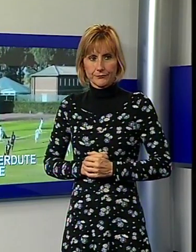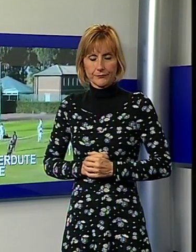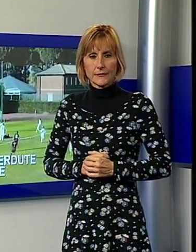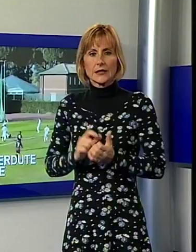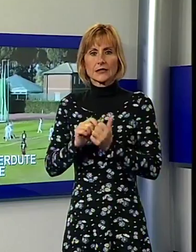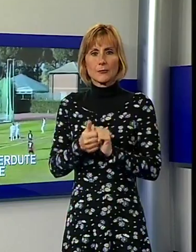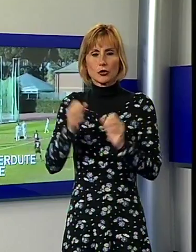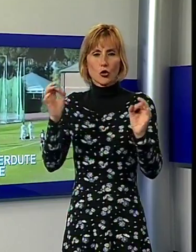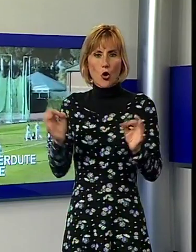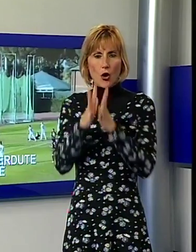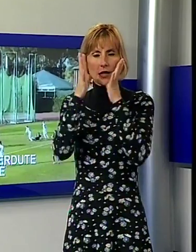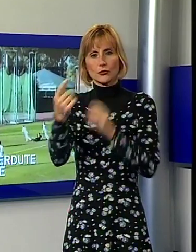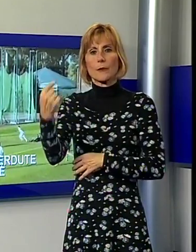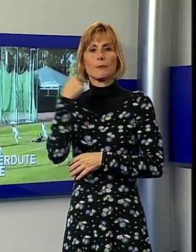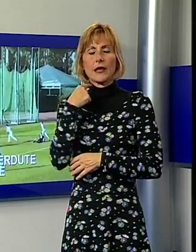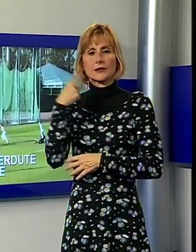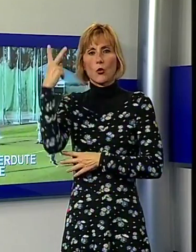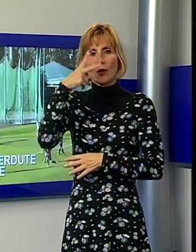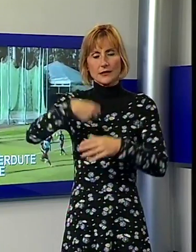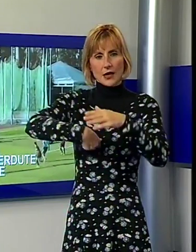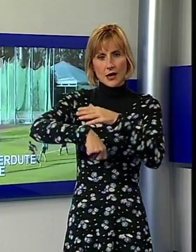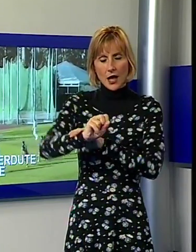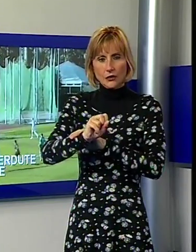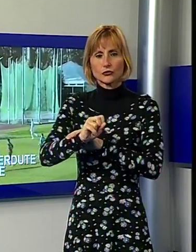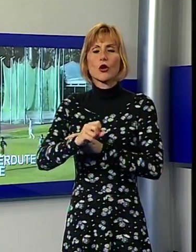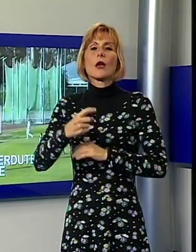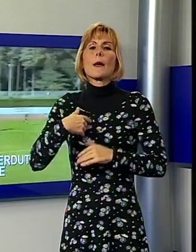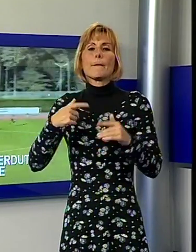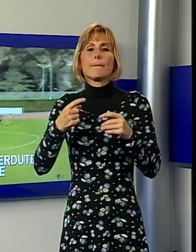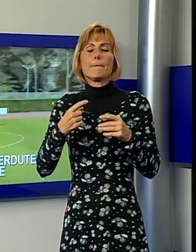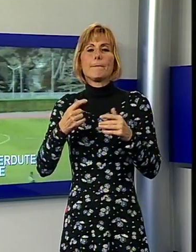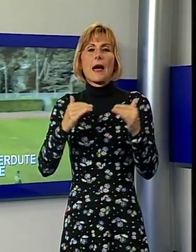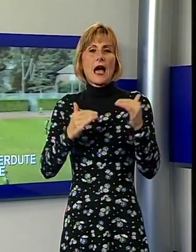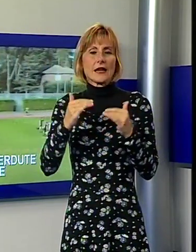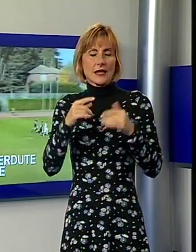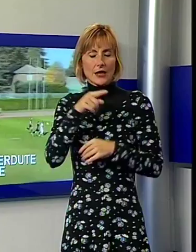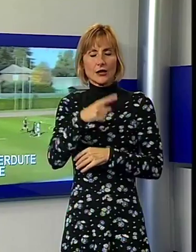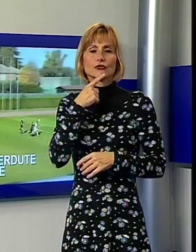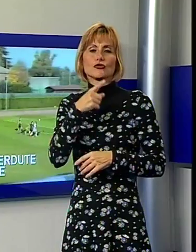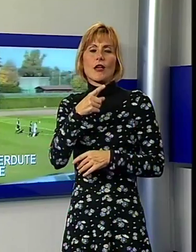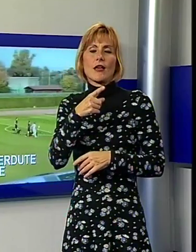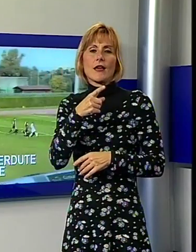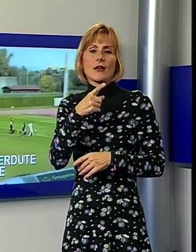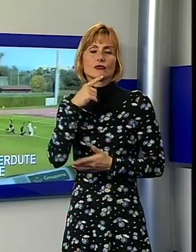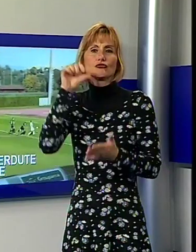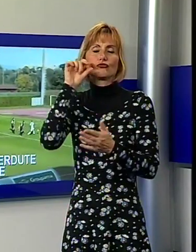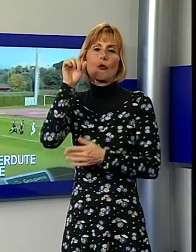perdute della lucchese, i pareggi con Renate e Raci in Roma, inchiodono i rossoneri a un anonimo centro classifica, la via del